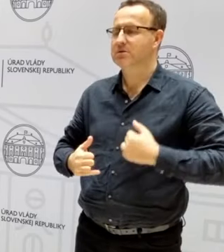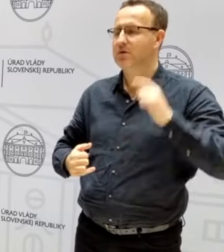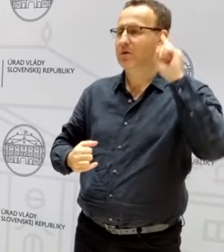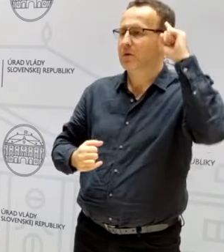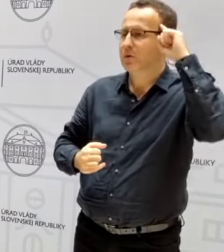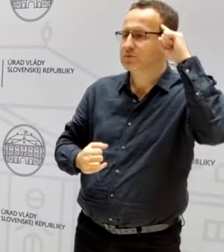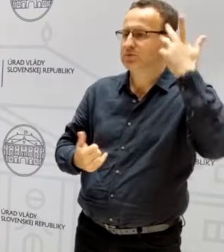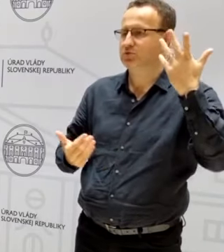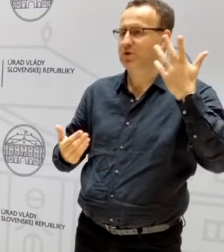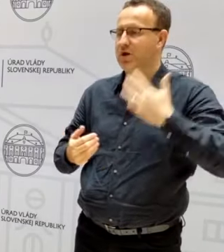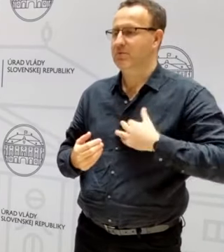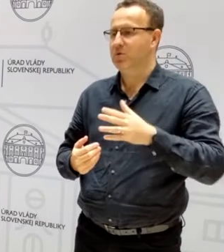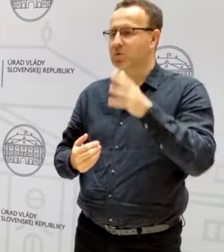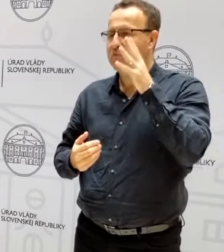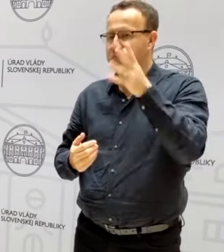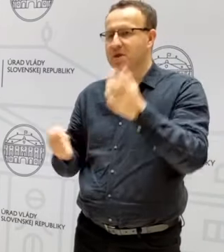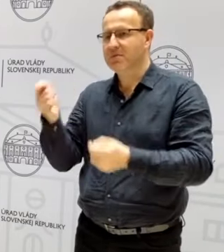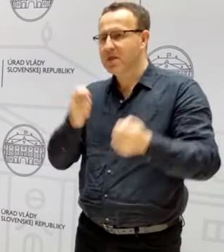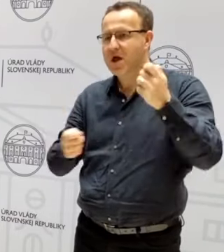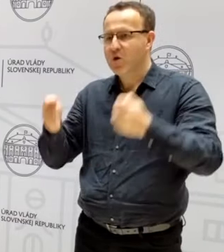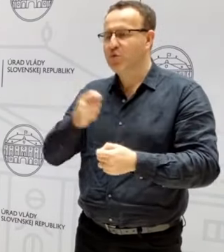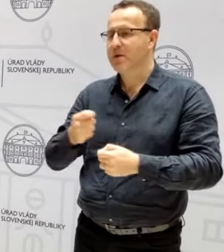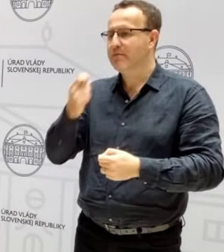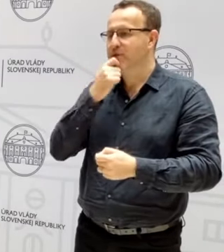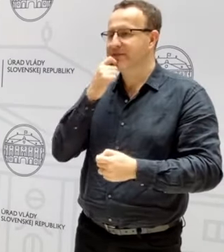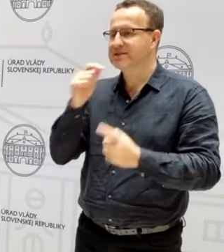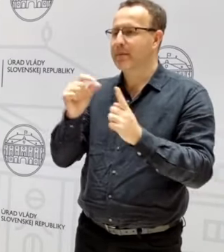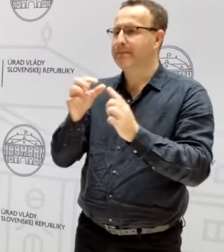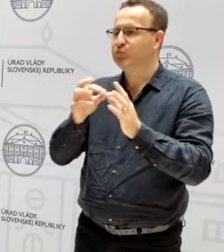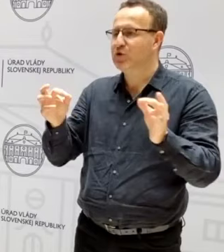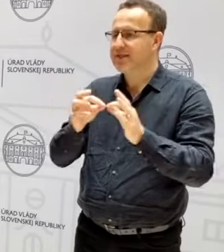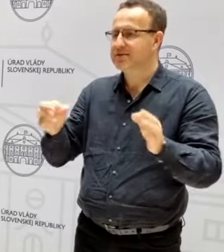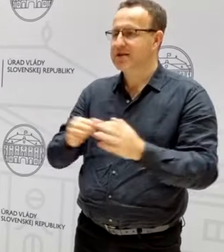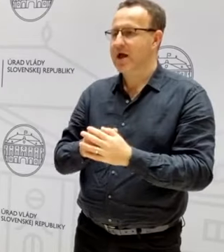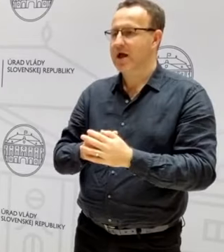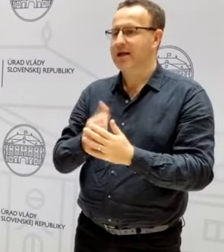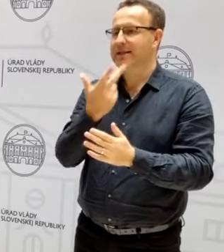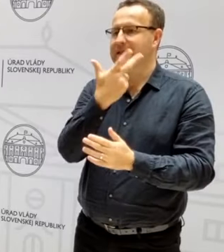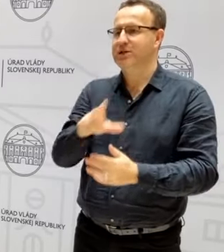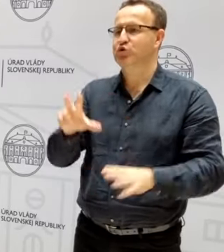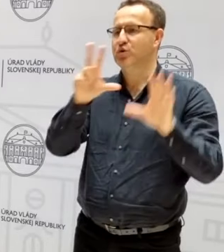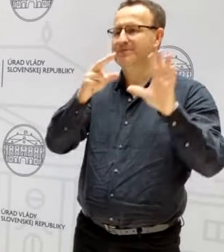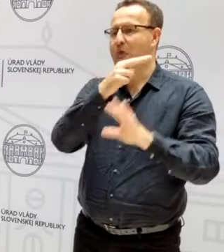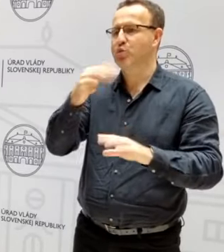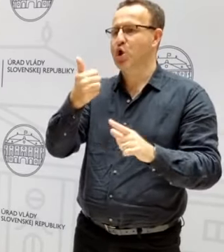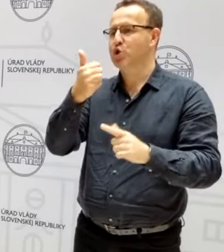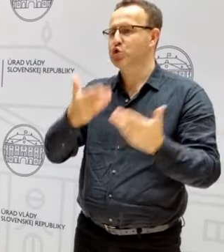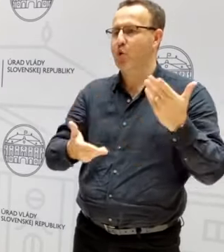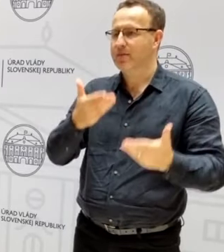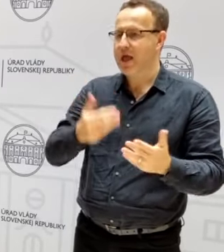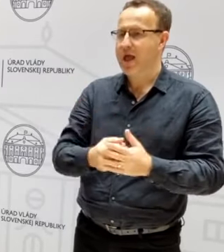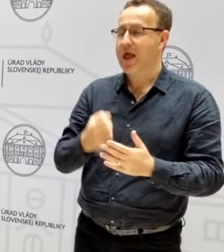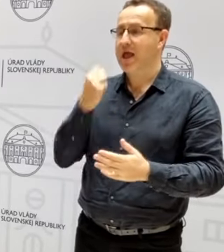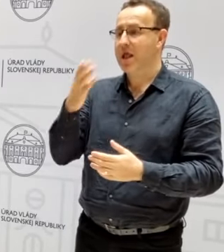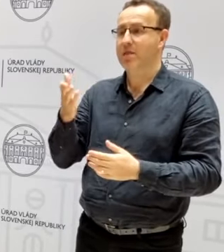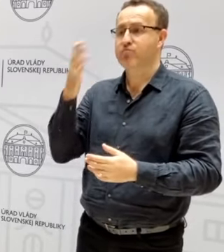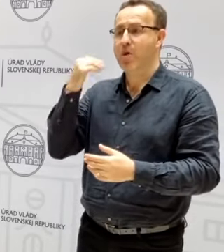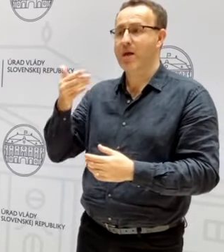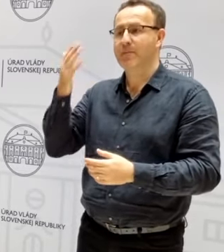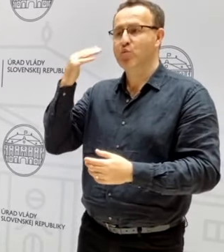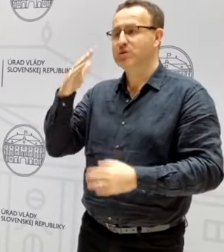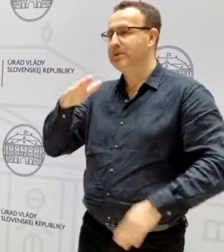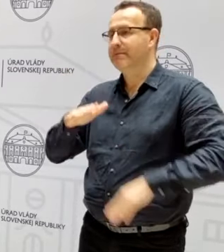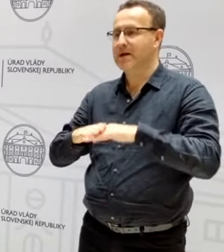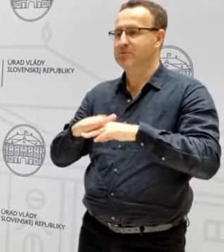budú nakupovať potravinárskú pšenicu za 380 eur za tónu, keď bola v minulosti